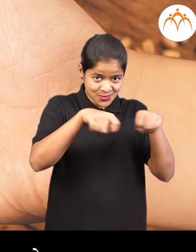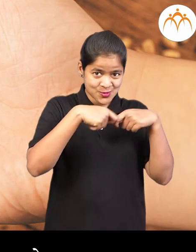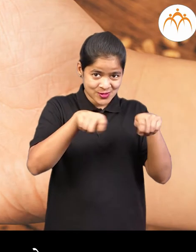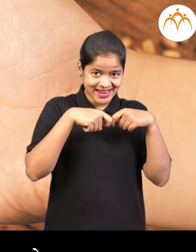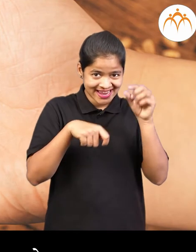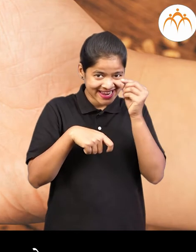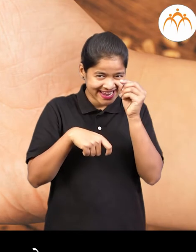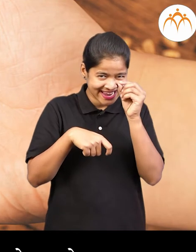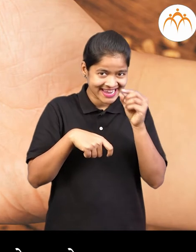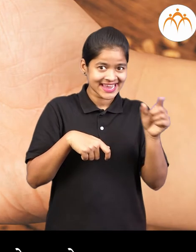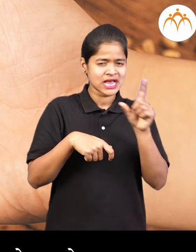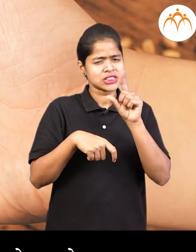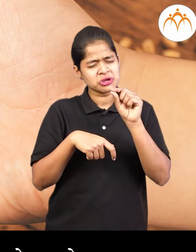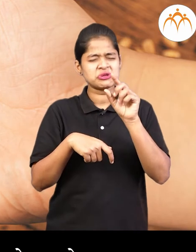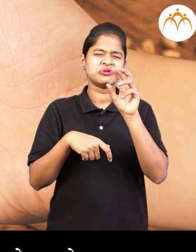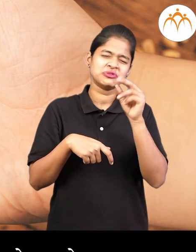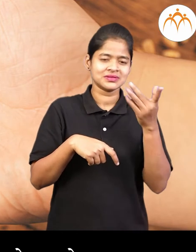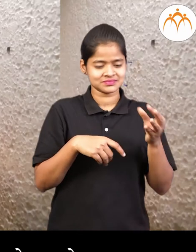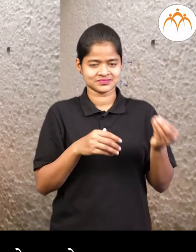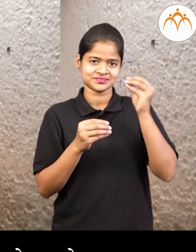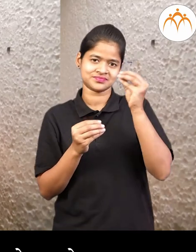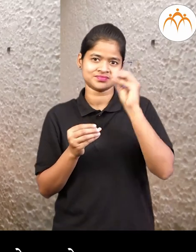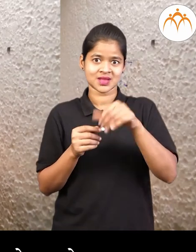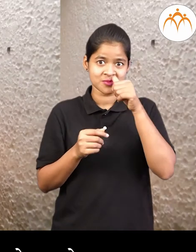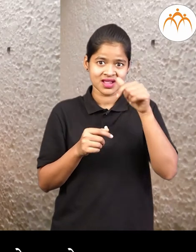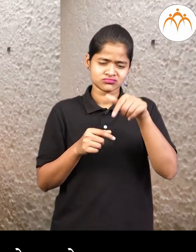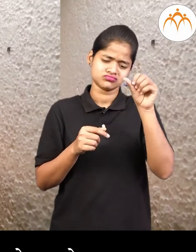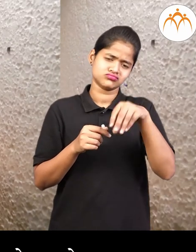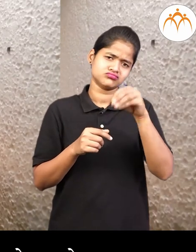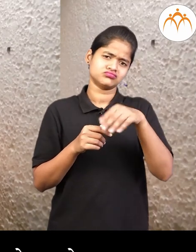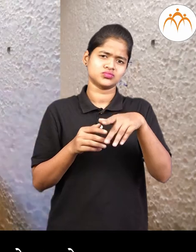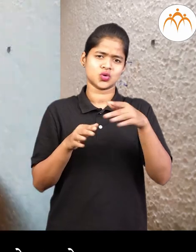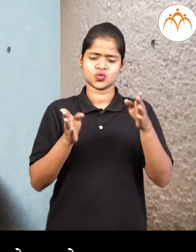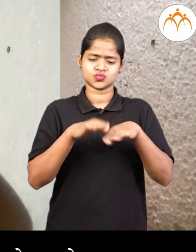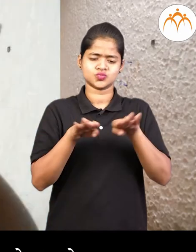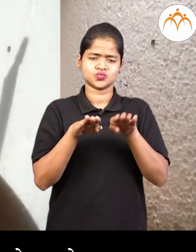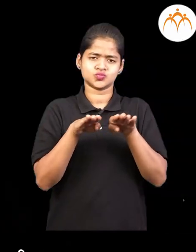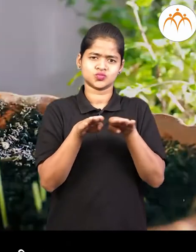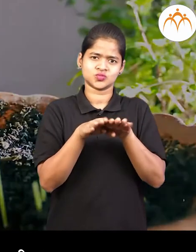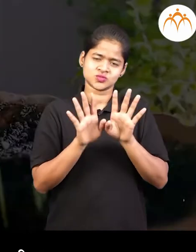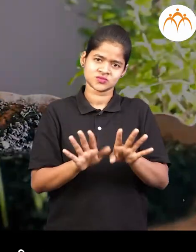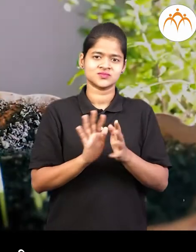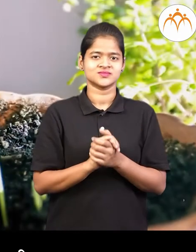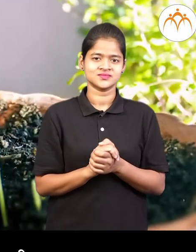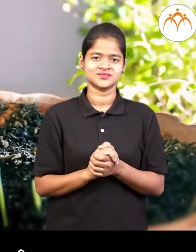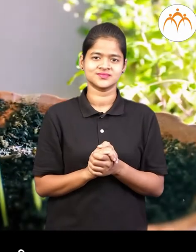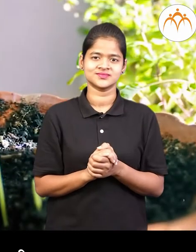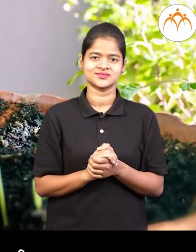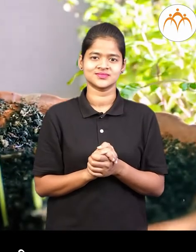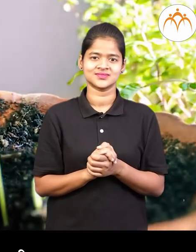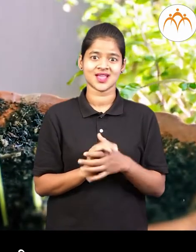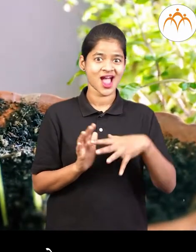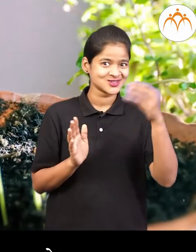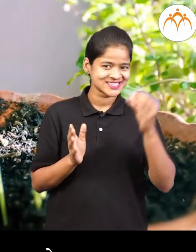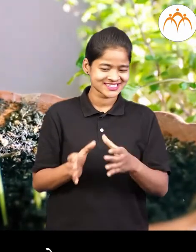दहा बारा दाने त्याने त्या उल्या मातीत पेरले वनजेच घातले कुंडी बाहर कट्ट्यावर ठेवली,